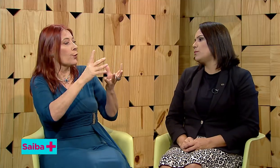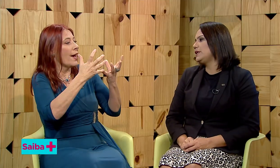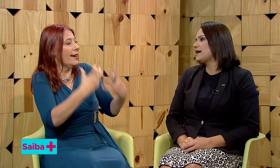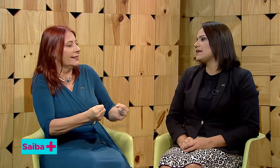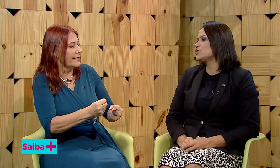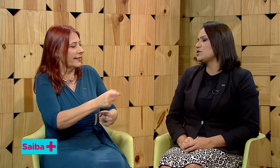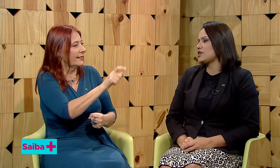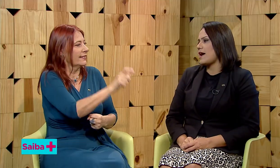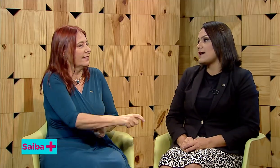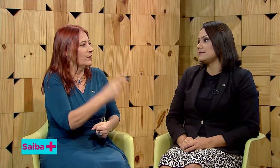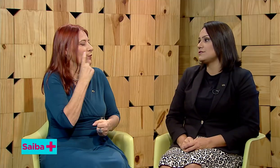comunicar em suas casas.